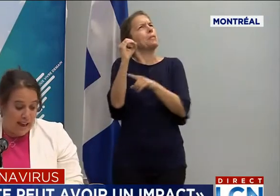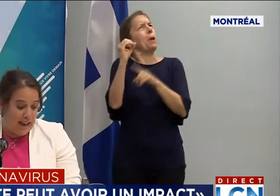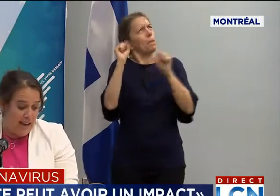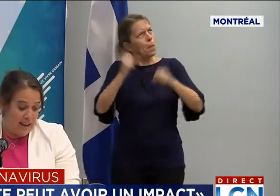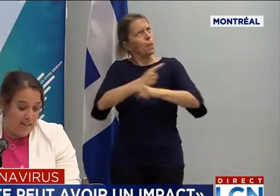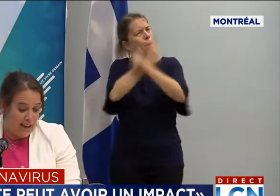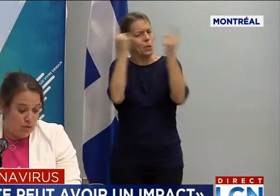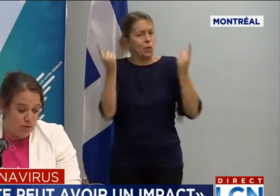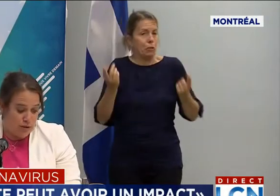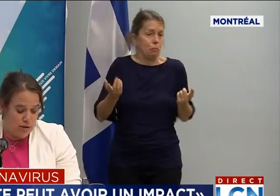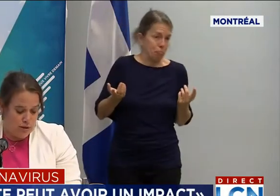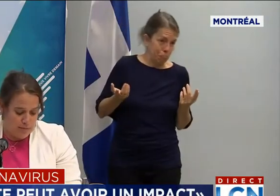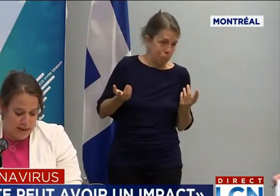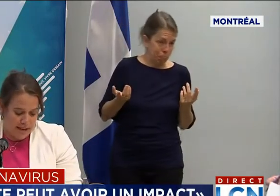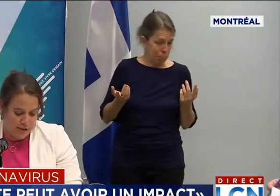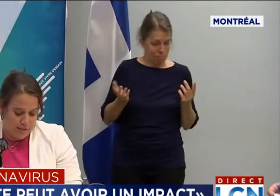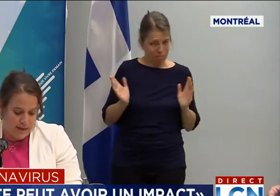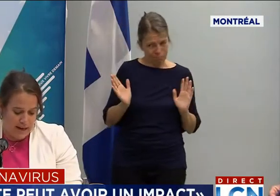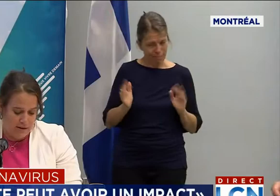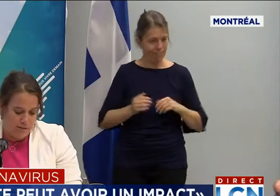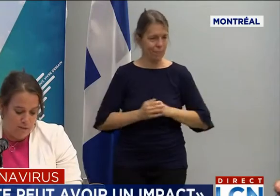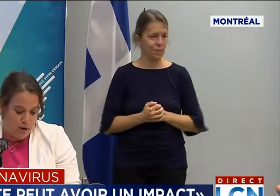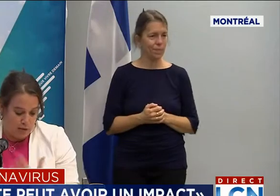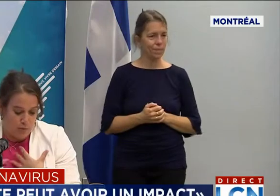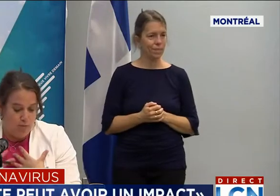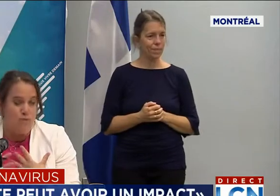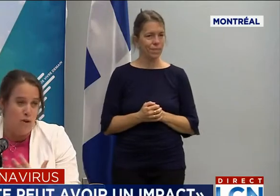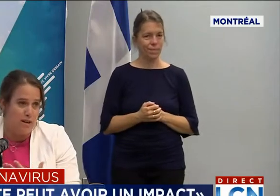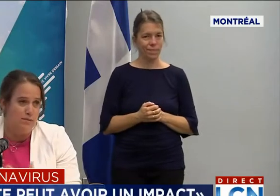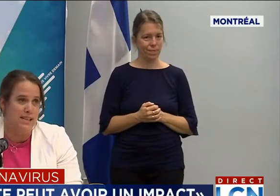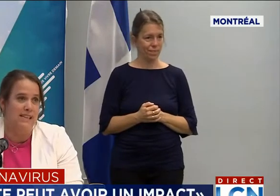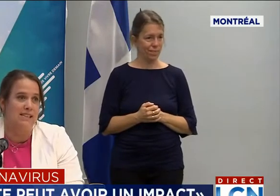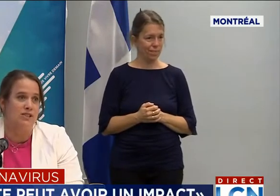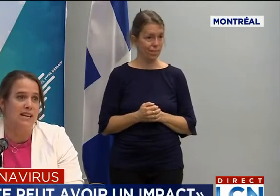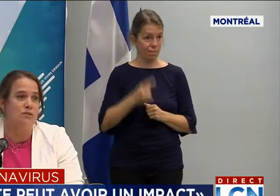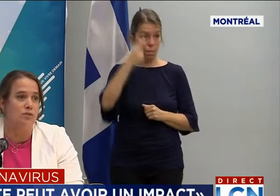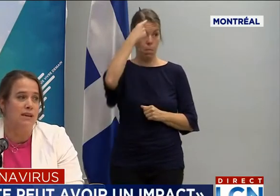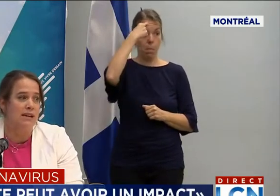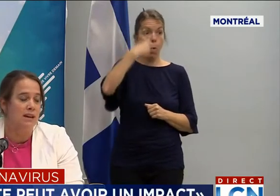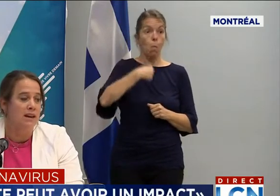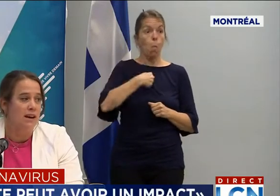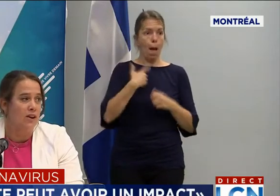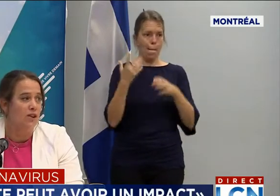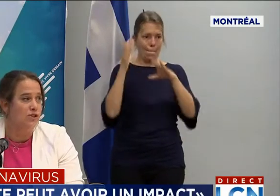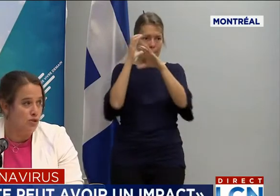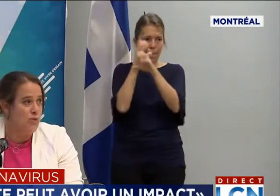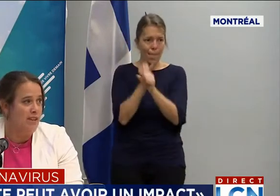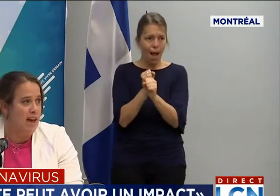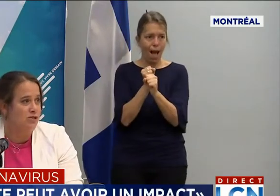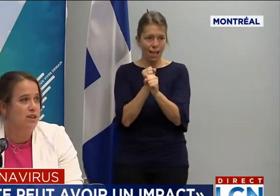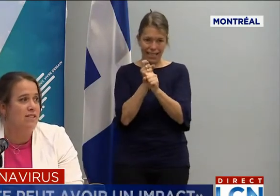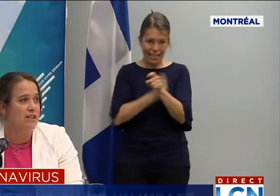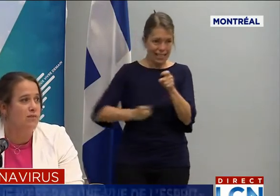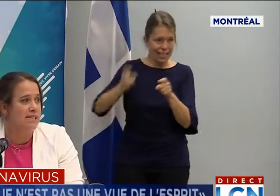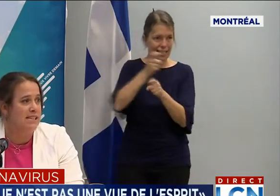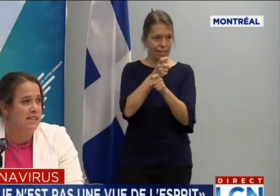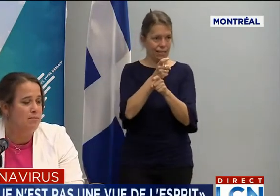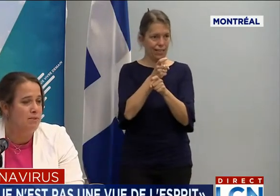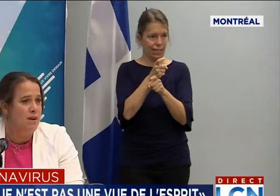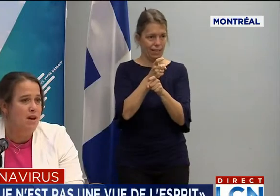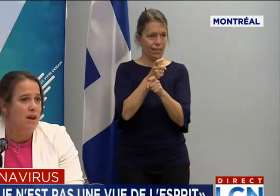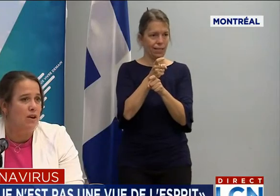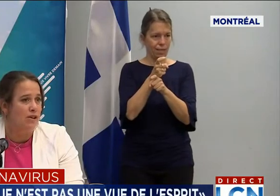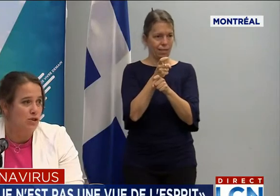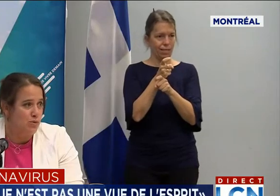Donc, à travers tout ça, à ce bilan-là, en tout cas pour moi, comme directrice de santé publique, je suis fière du travail de mes